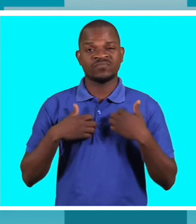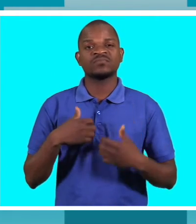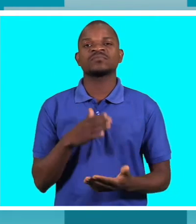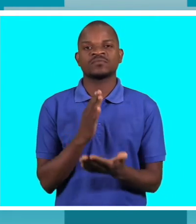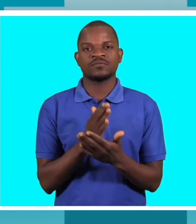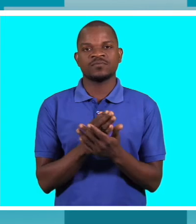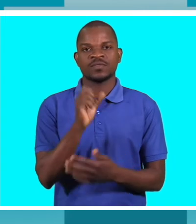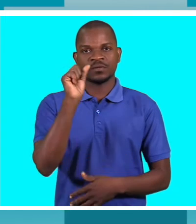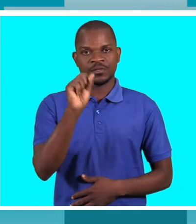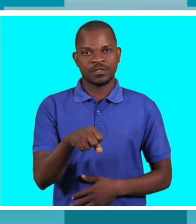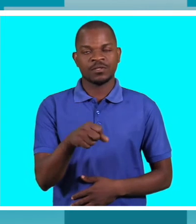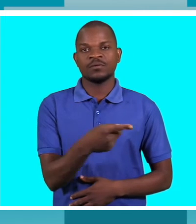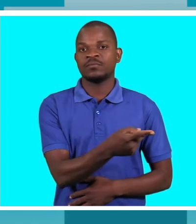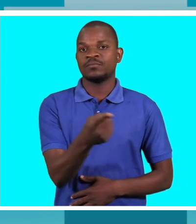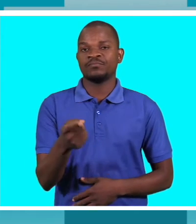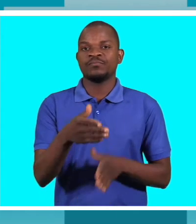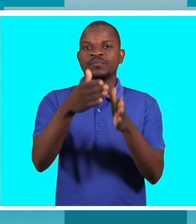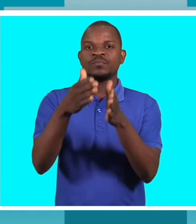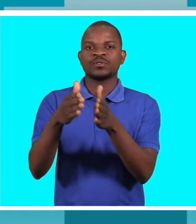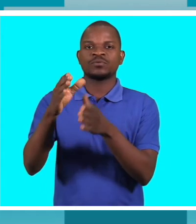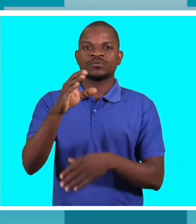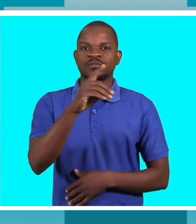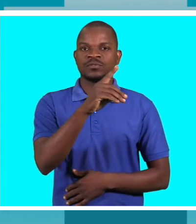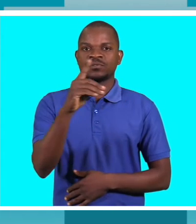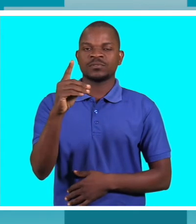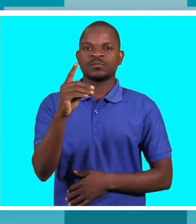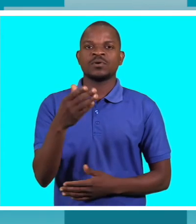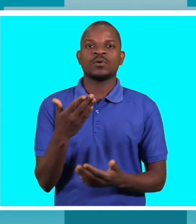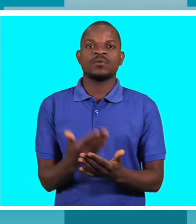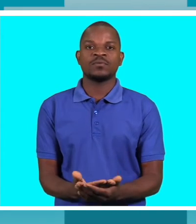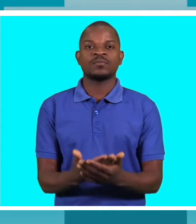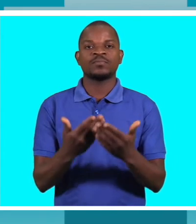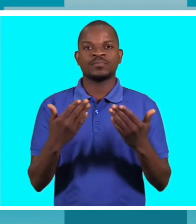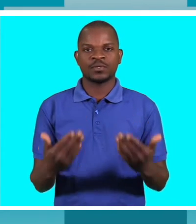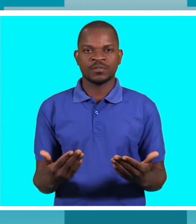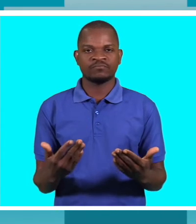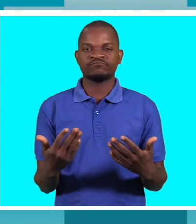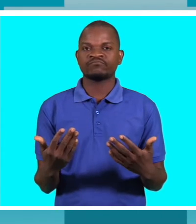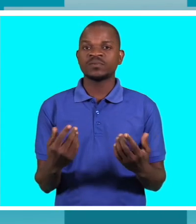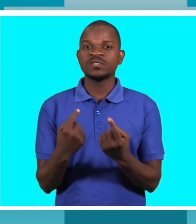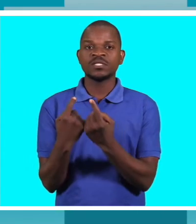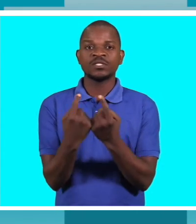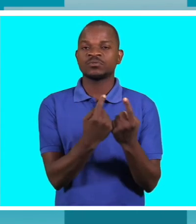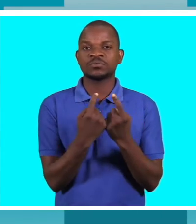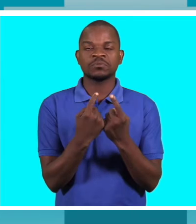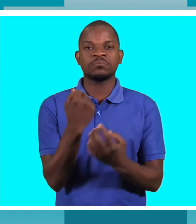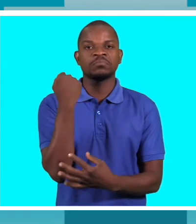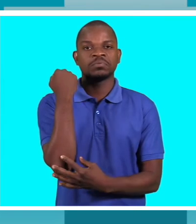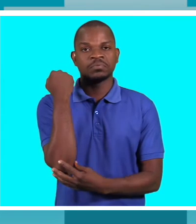séria para as pessoas com deficiência porque, devido à situação de pobreza que as